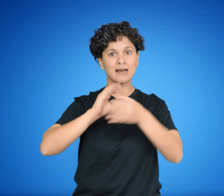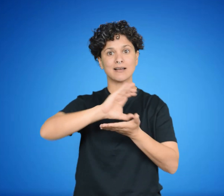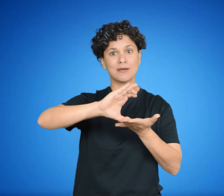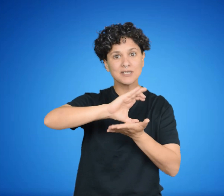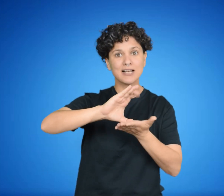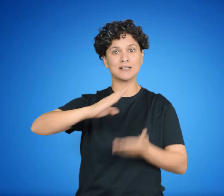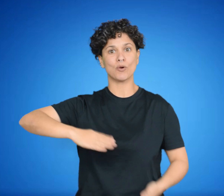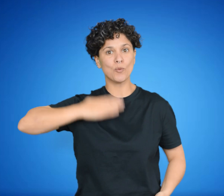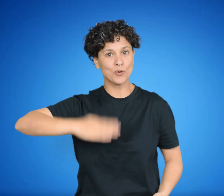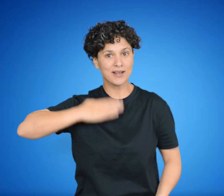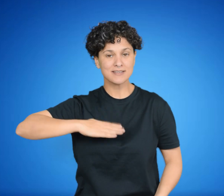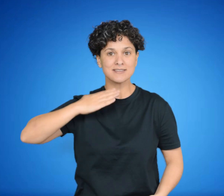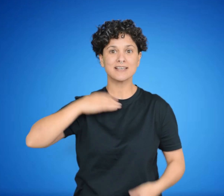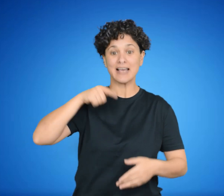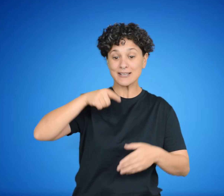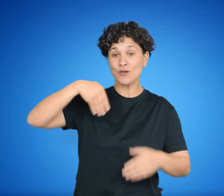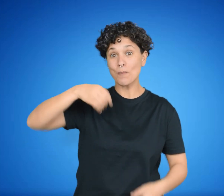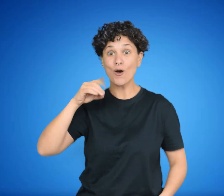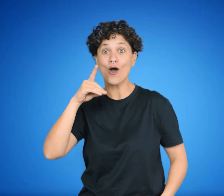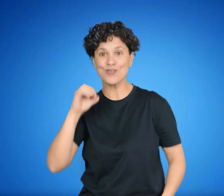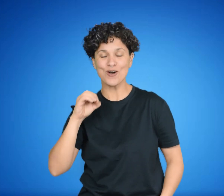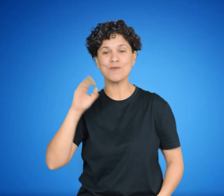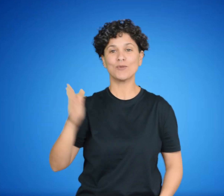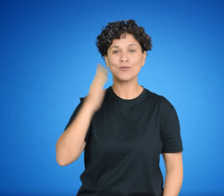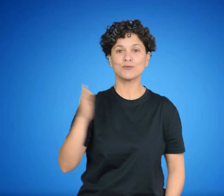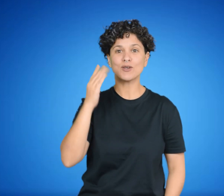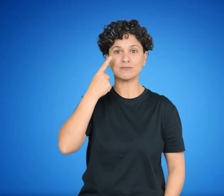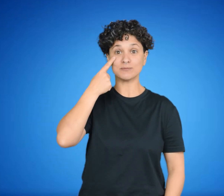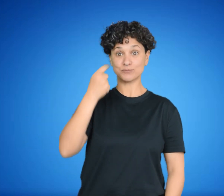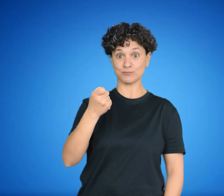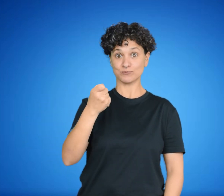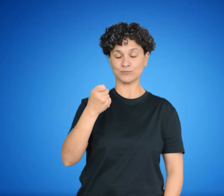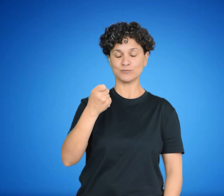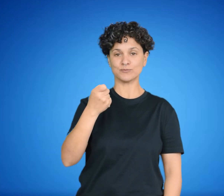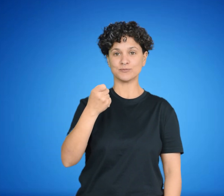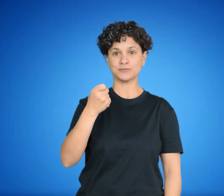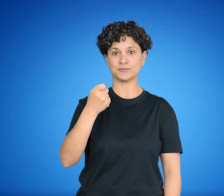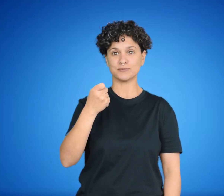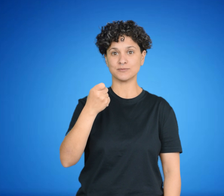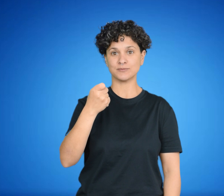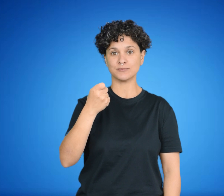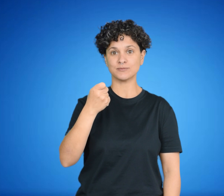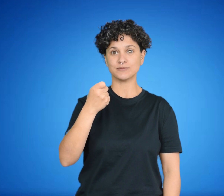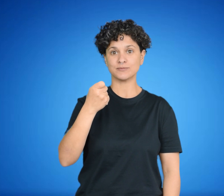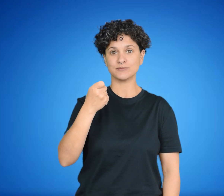el cual puede simplificarse en la reproducción del capital y la explotación de la fuerza de trabajo de la clase